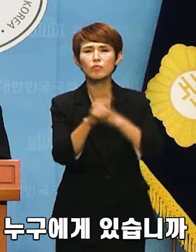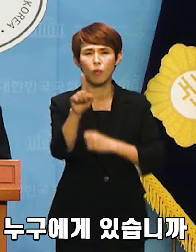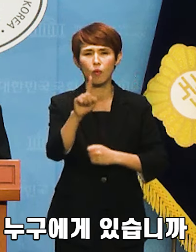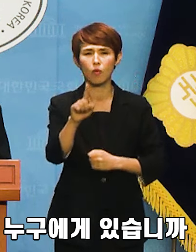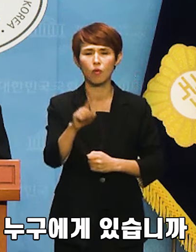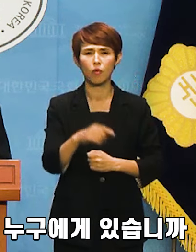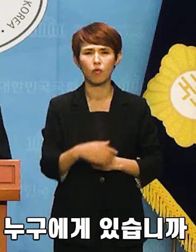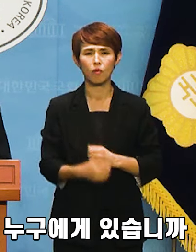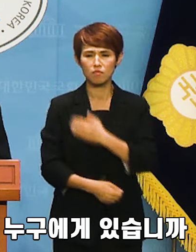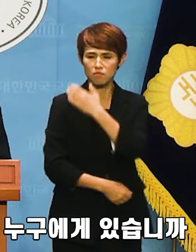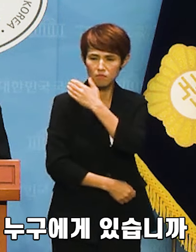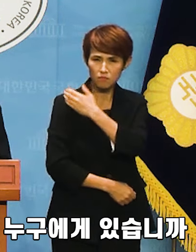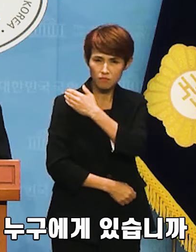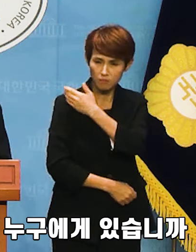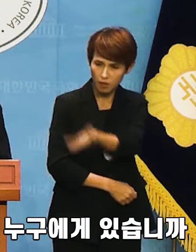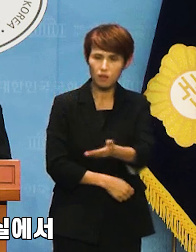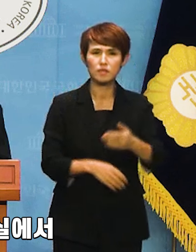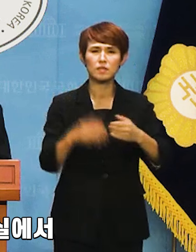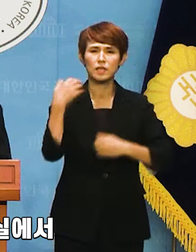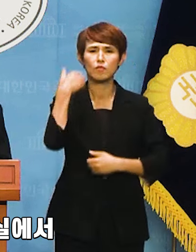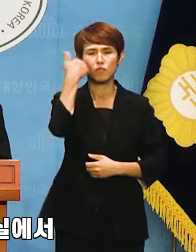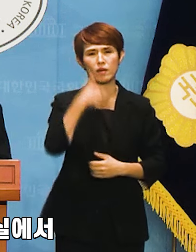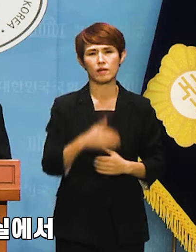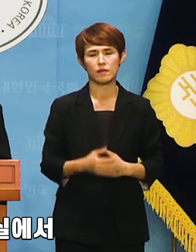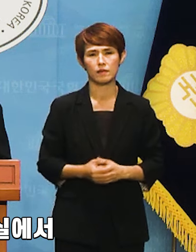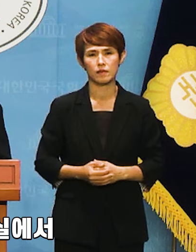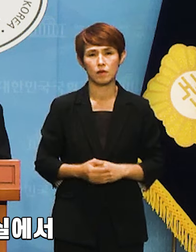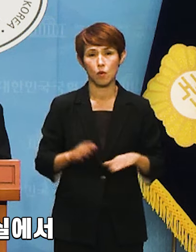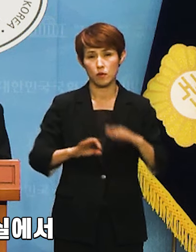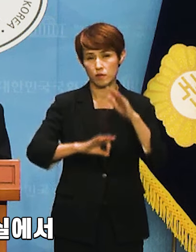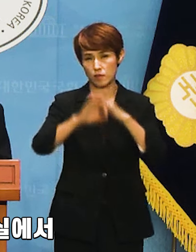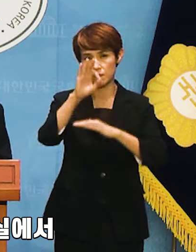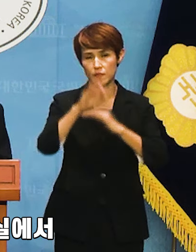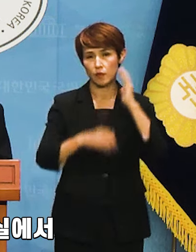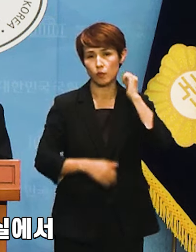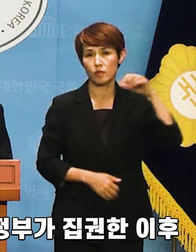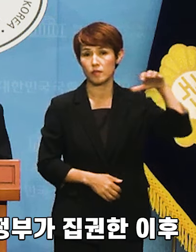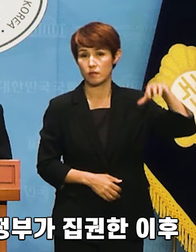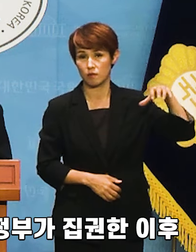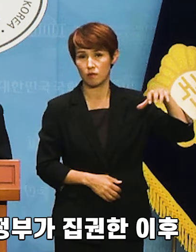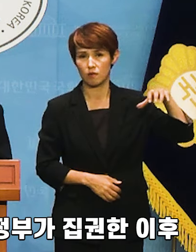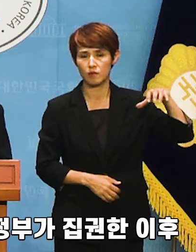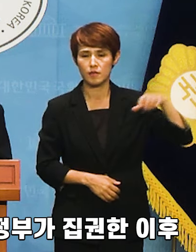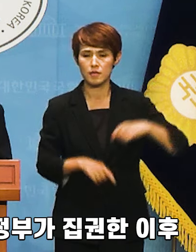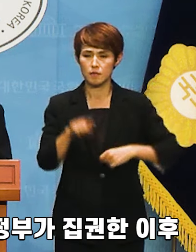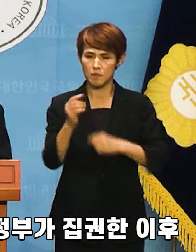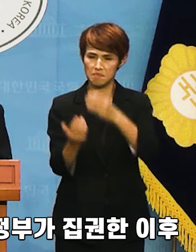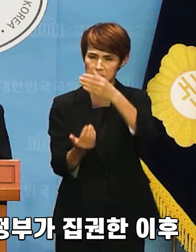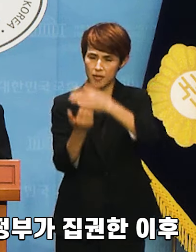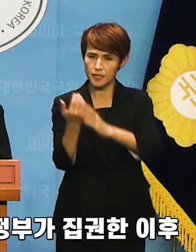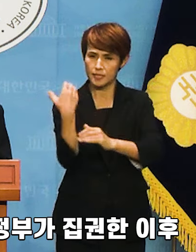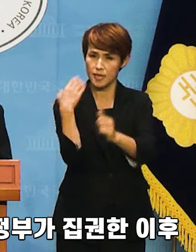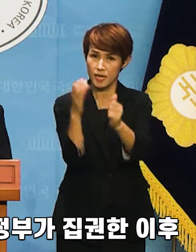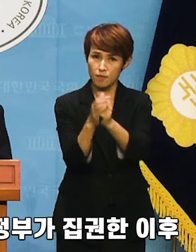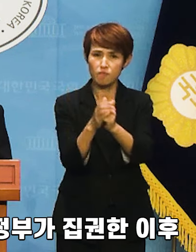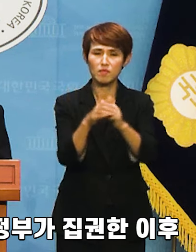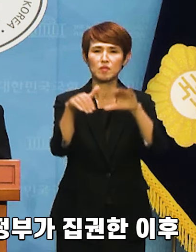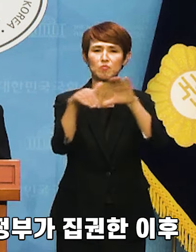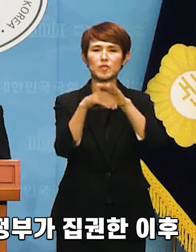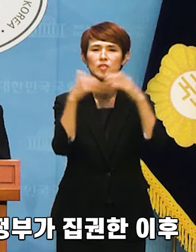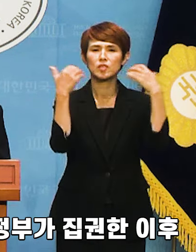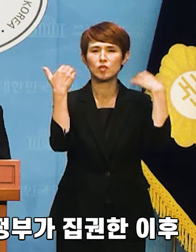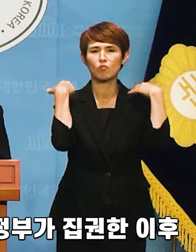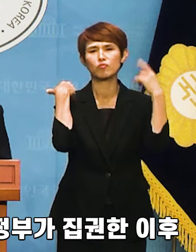누구에게 있습니까 오전에 대통령실에서 이번 사건의 책임이 문재인